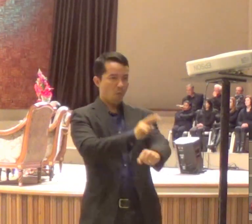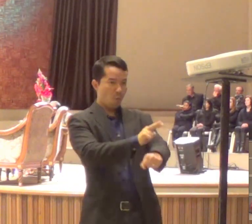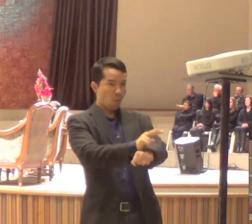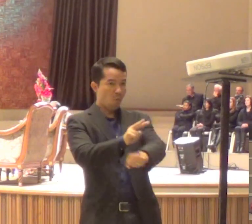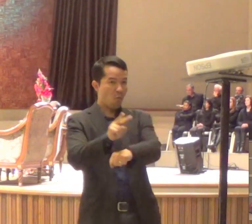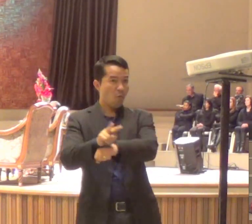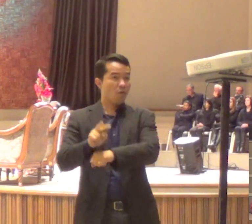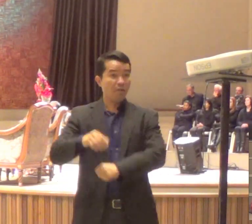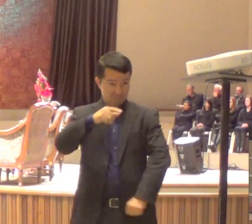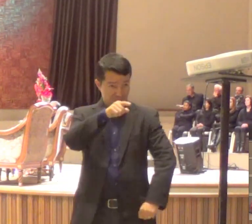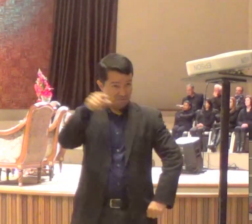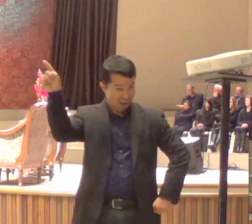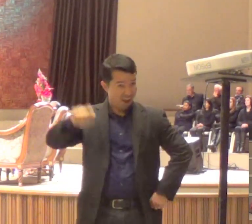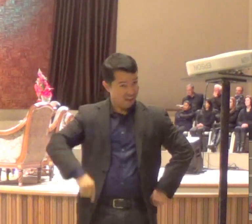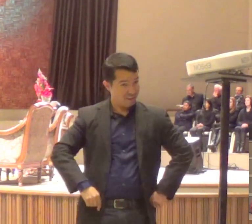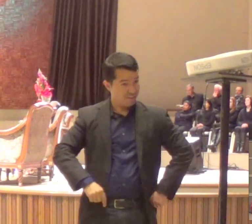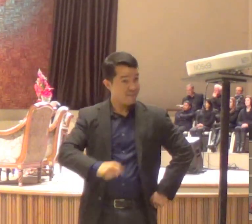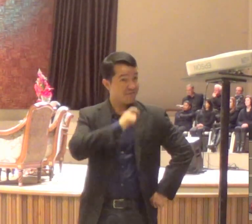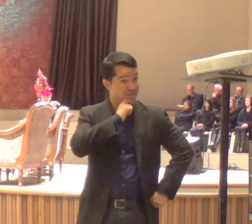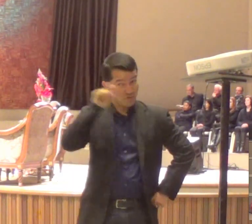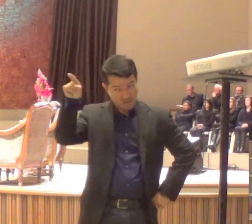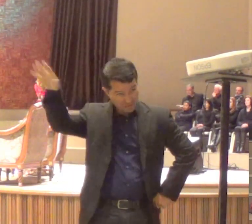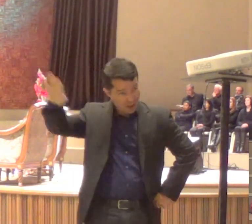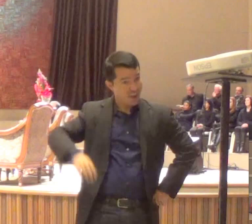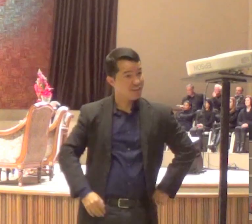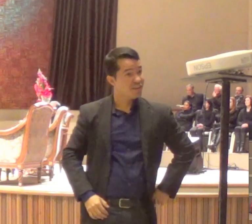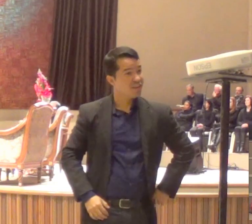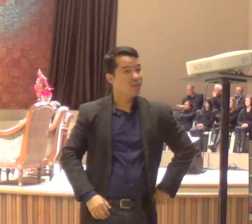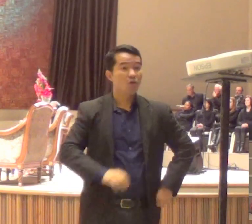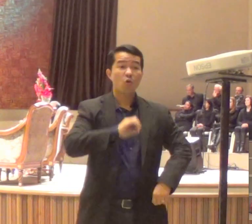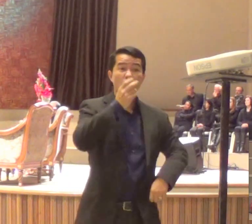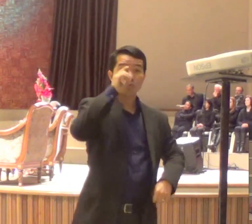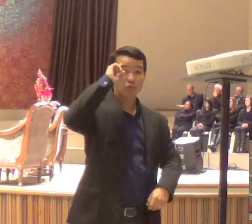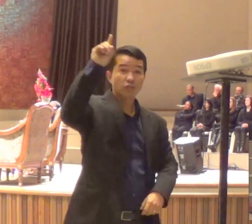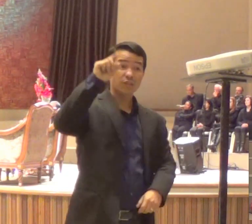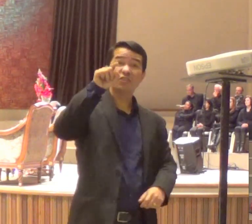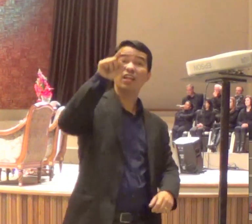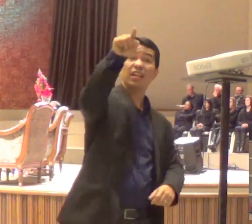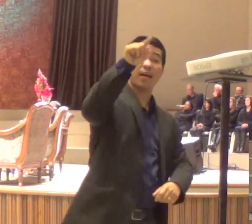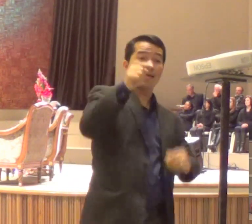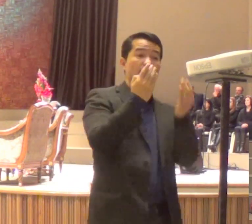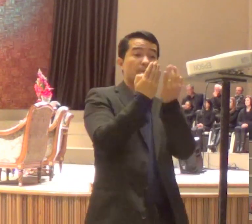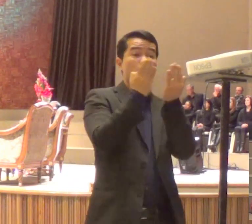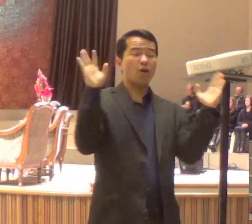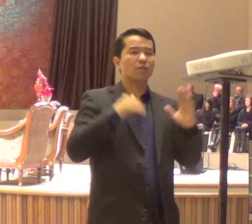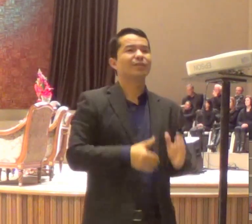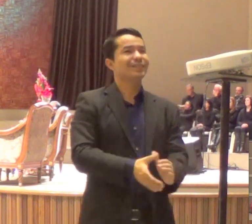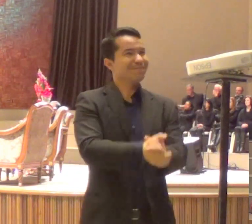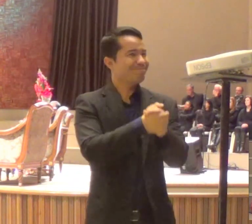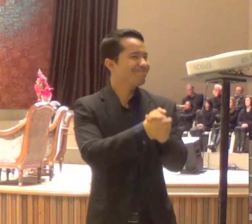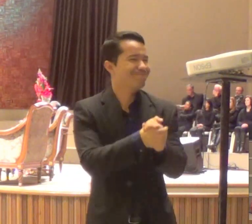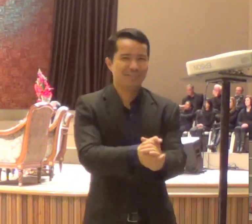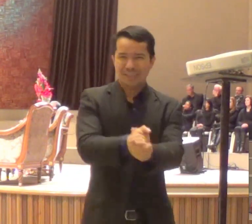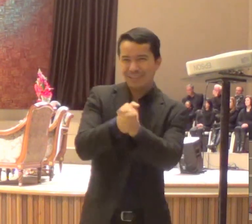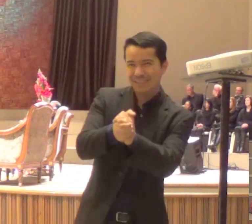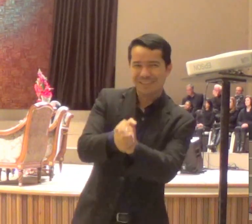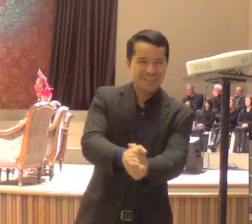a um dia está quem sabe, na introdução da igreja, a um dia quem sabe, está lá na cantina, por sinal, hoje não tem cantina, não é?